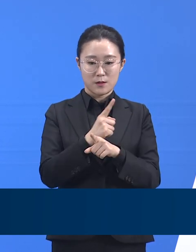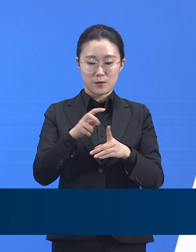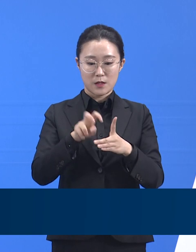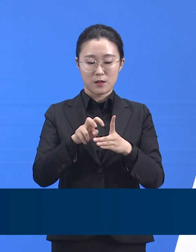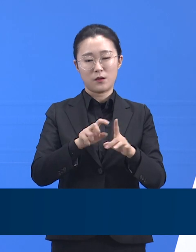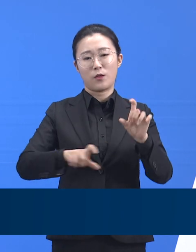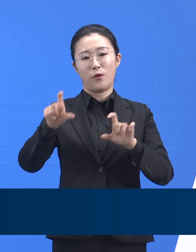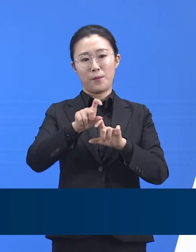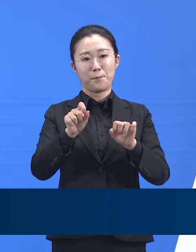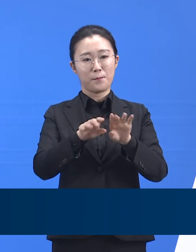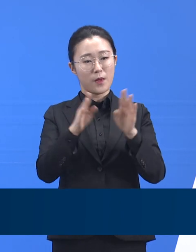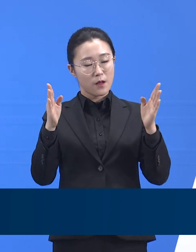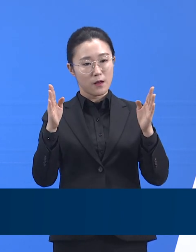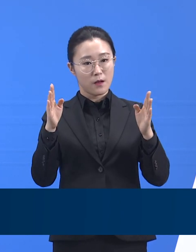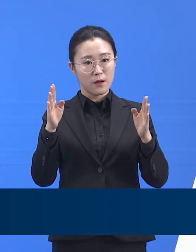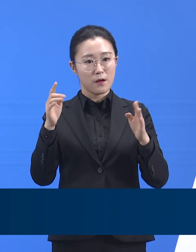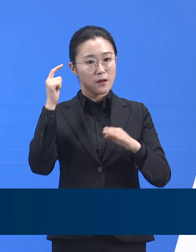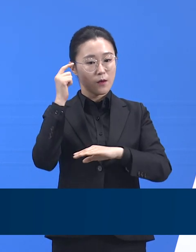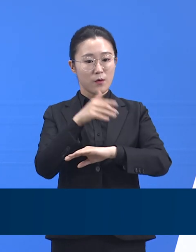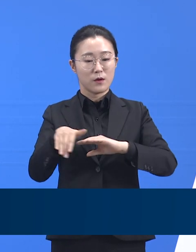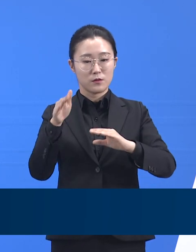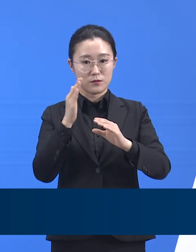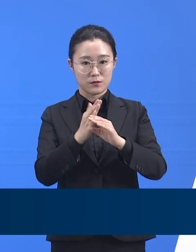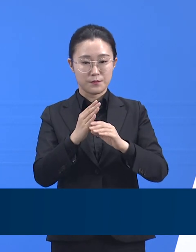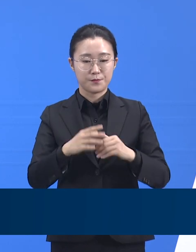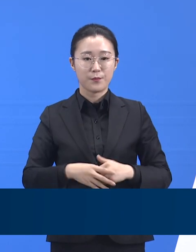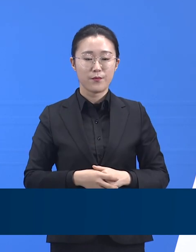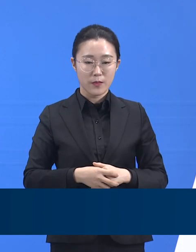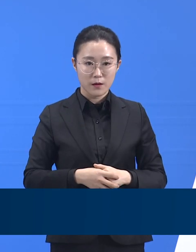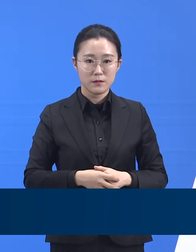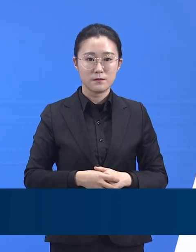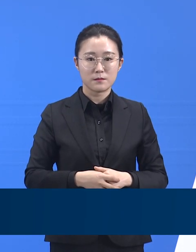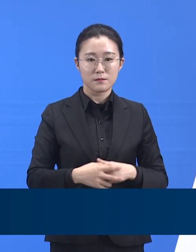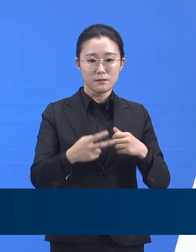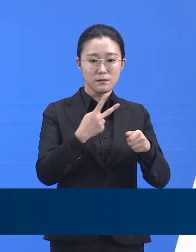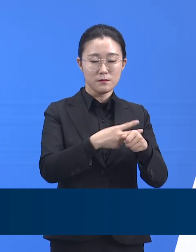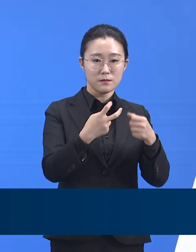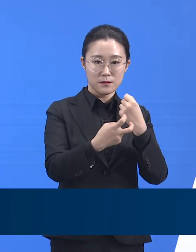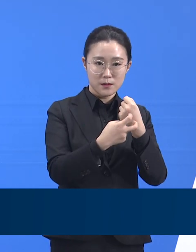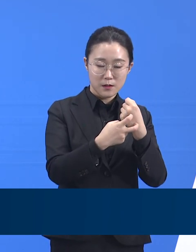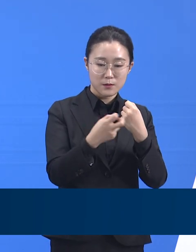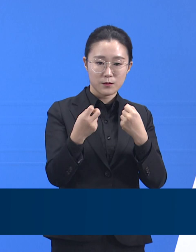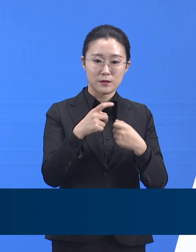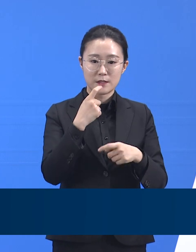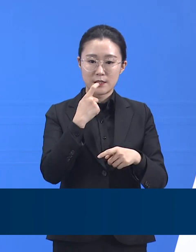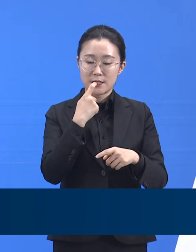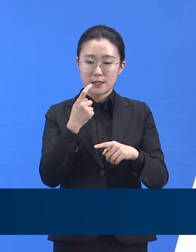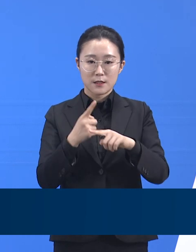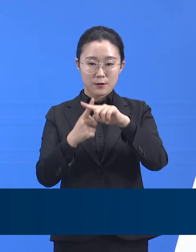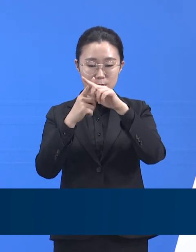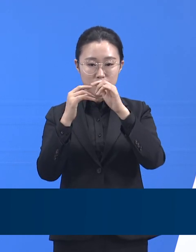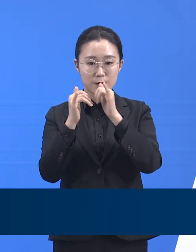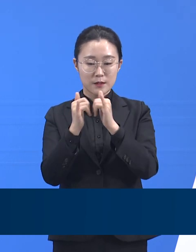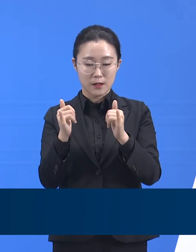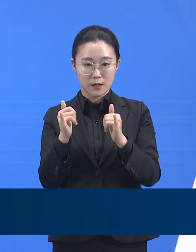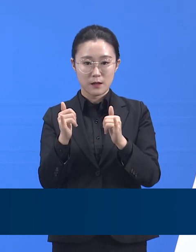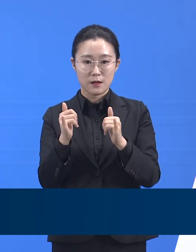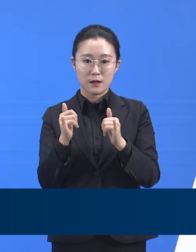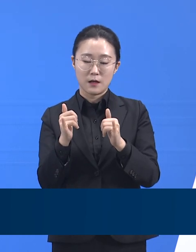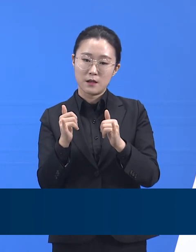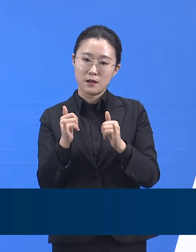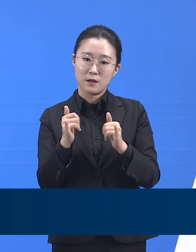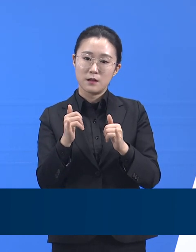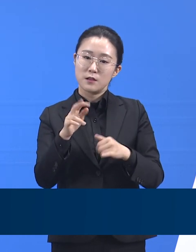약센터당 의사, 간호사 24명 정도의 의료진이 보통 필요할 것으로 판단되며, 따라서 의료기관 연계